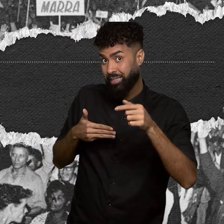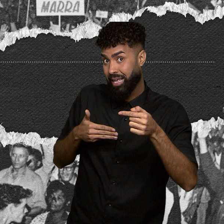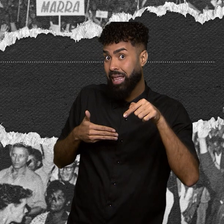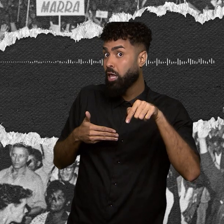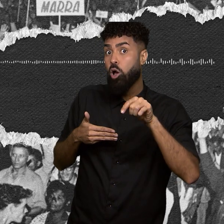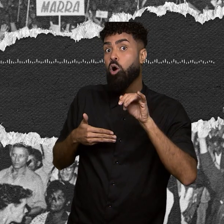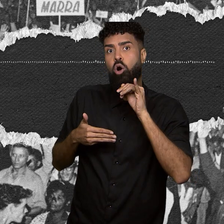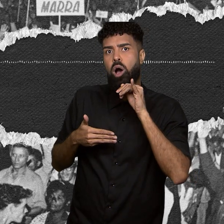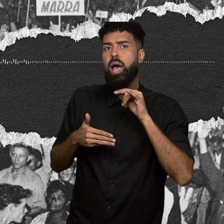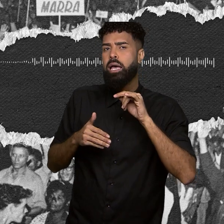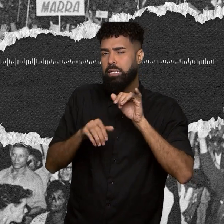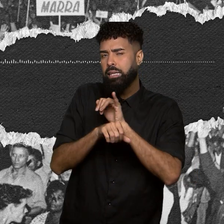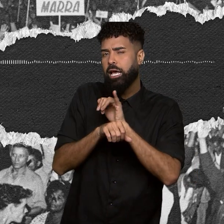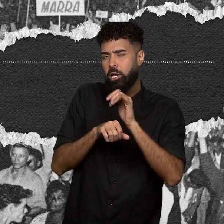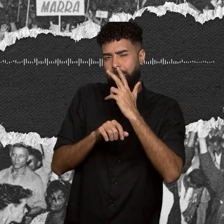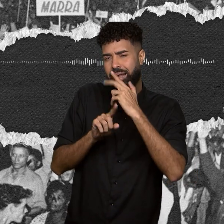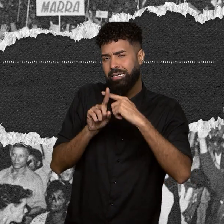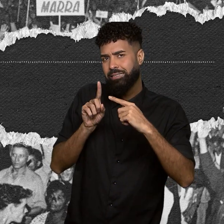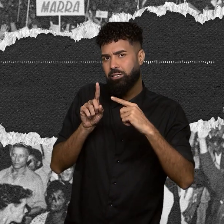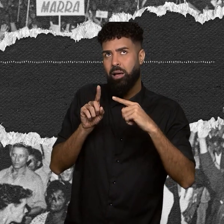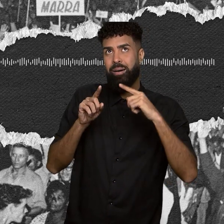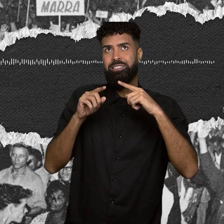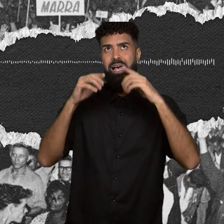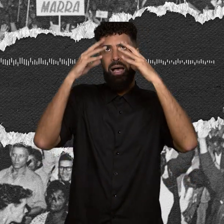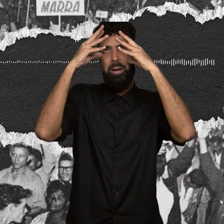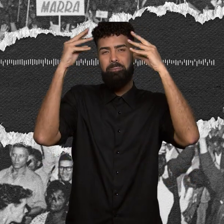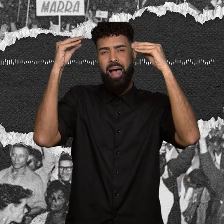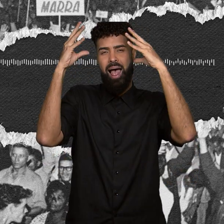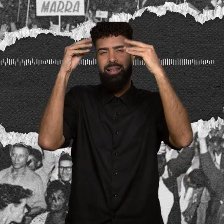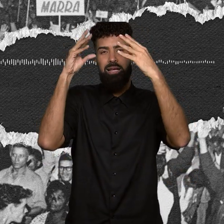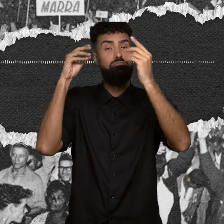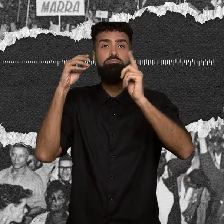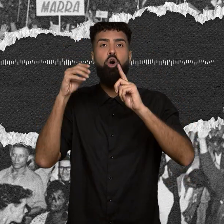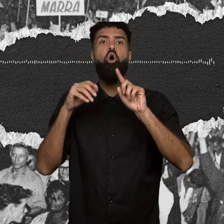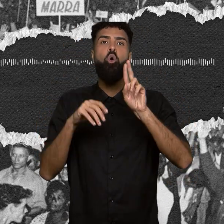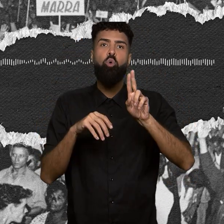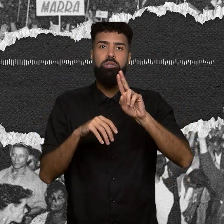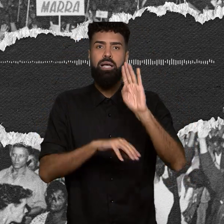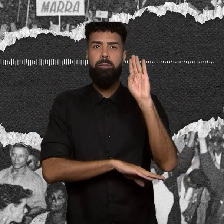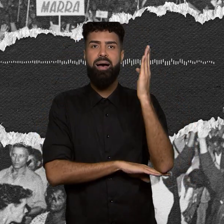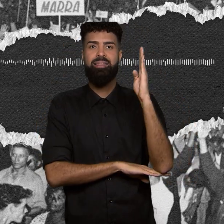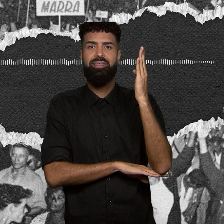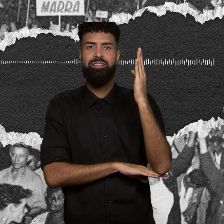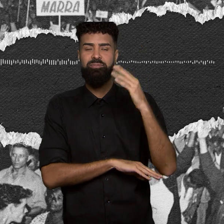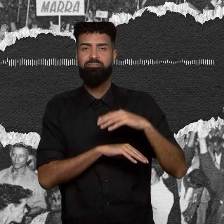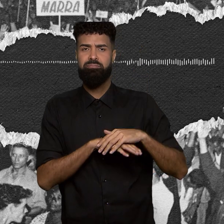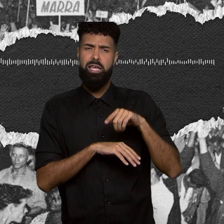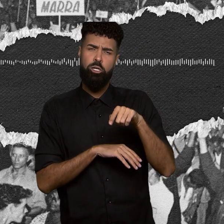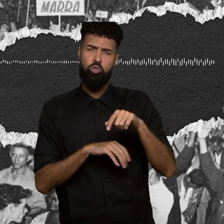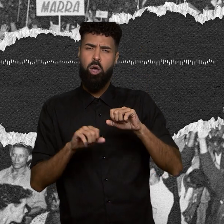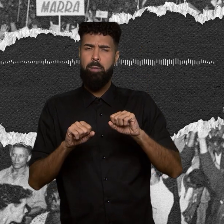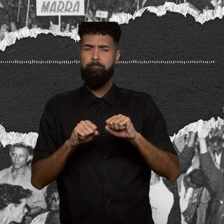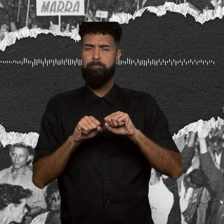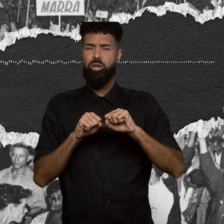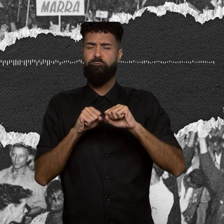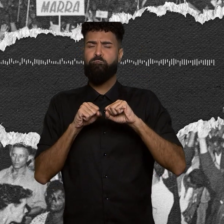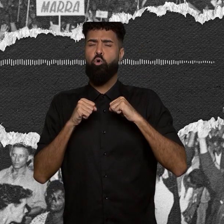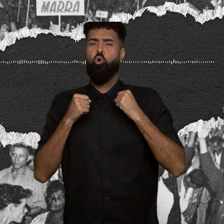parecida. Mas ao invés de palha, madeira. Este é o maior esforço na América Latina em matéria de educação